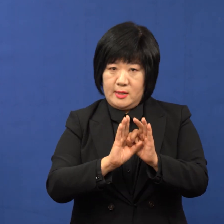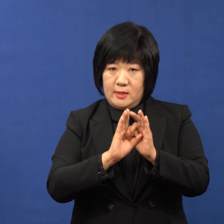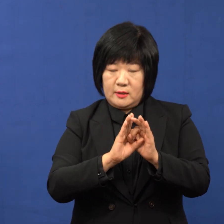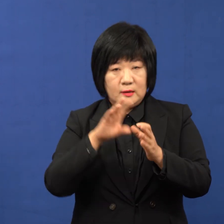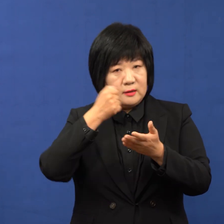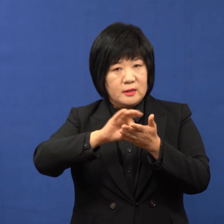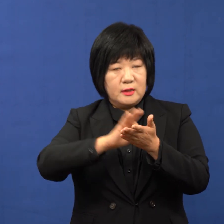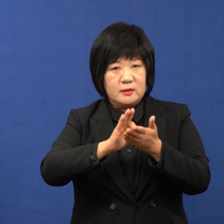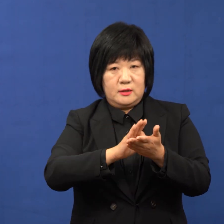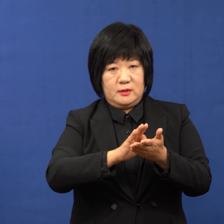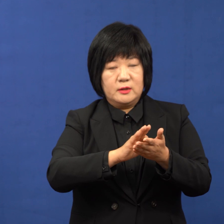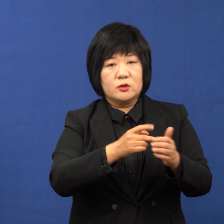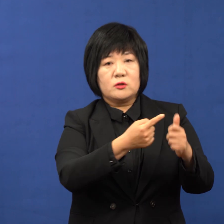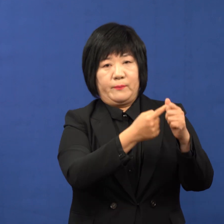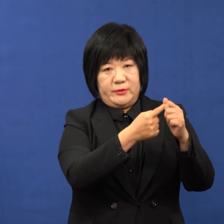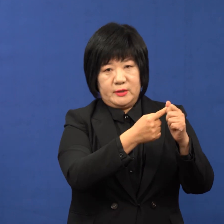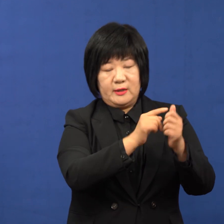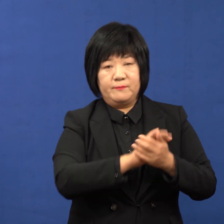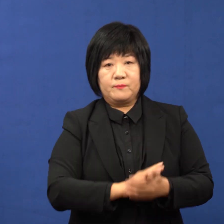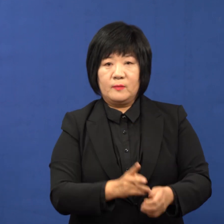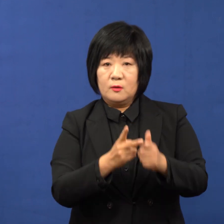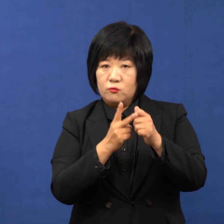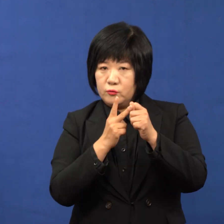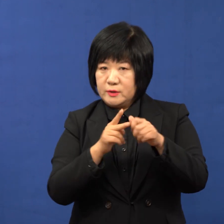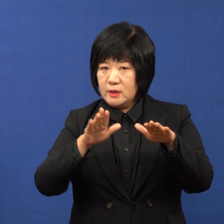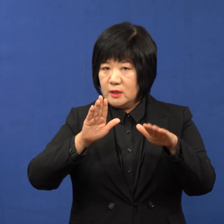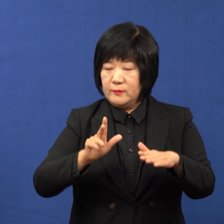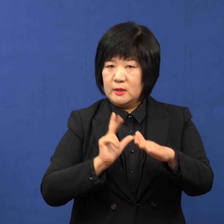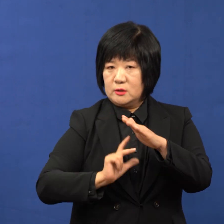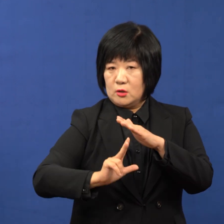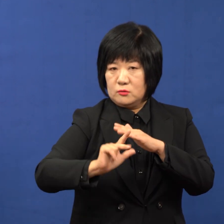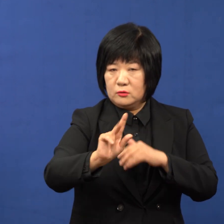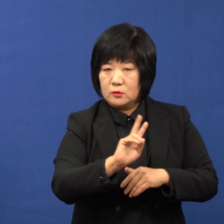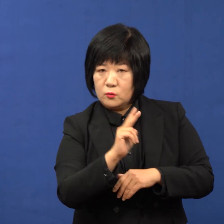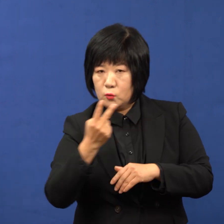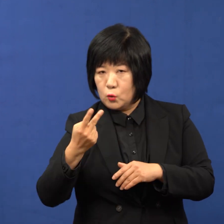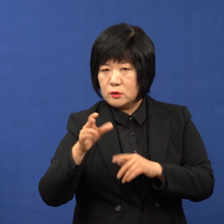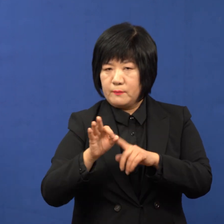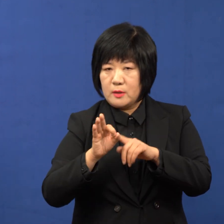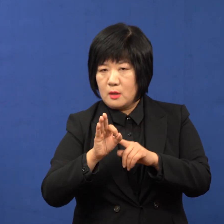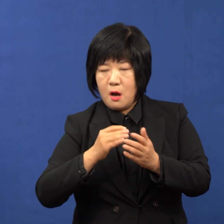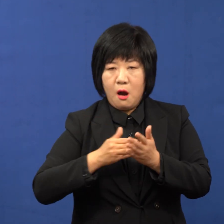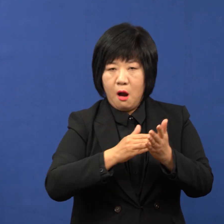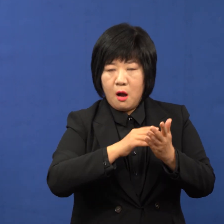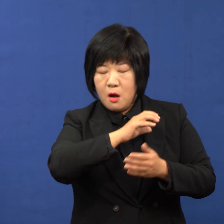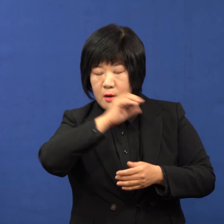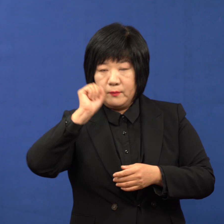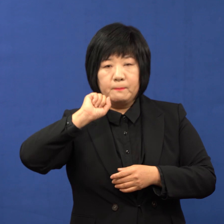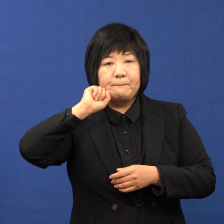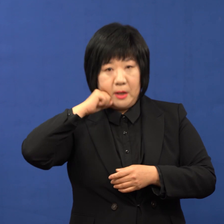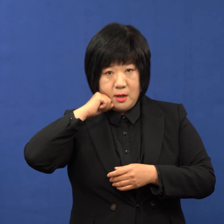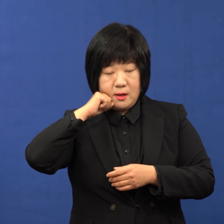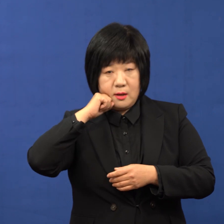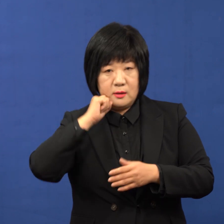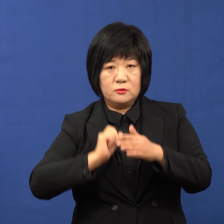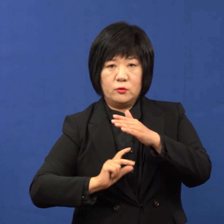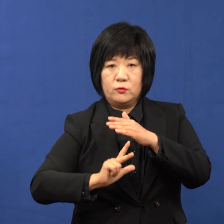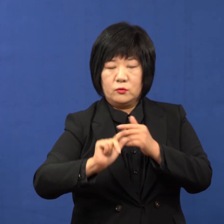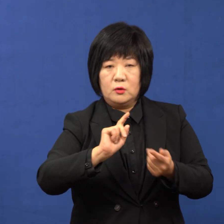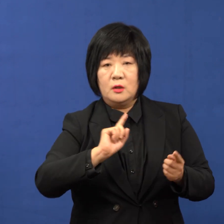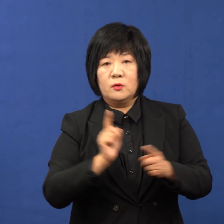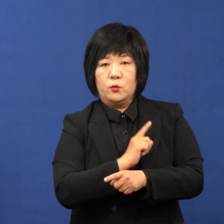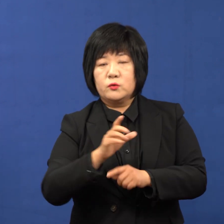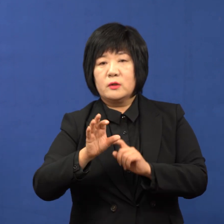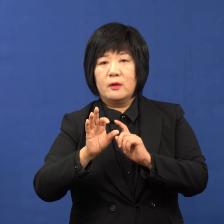반영이 된 게 첫 번째 단계였고요. 두 번째 이번에 전동차 교체비가 굉장히 어렵습니다. 부분도 전동차 교체비가 이번에